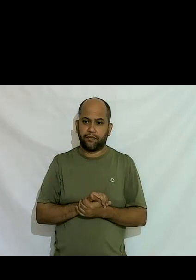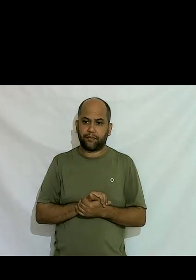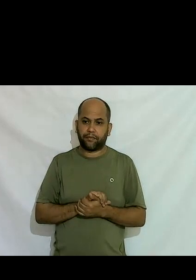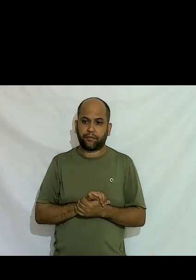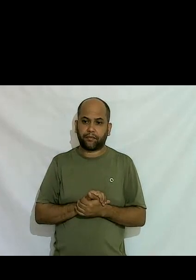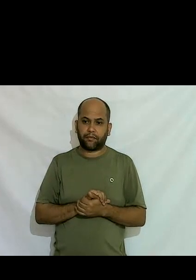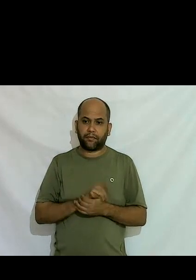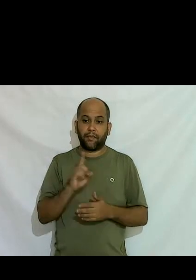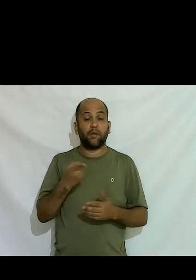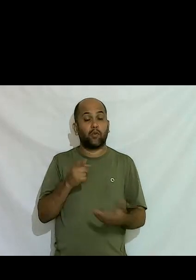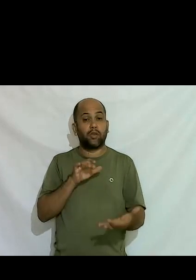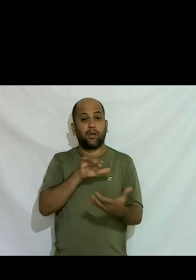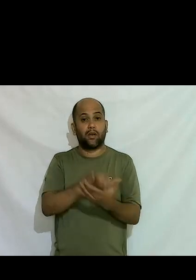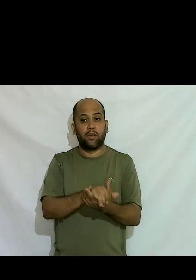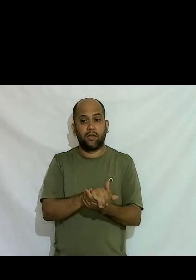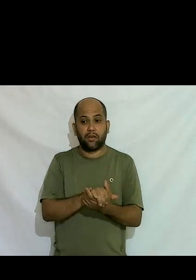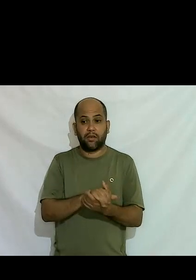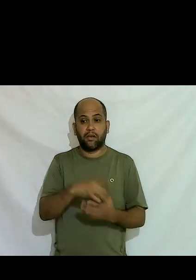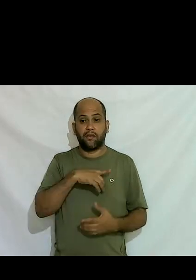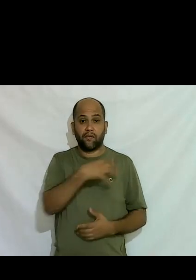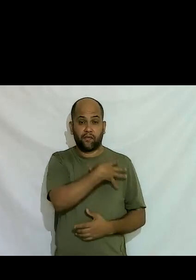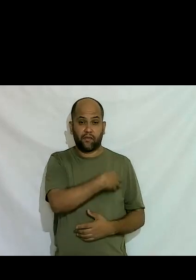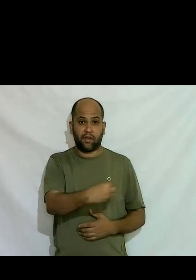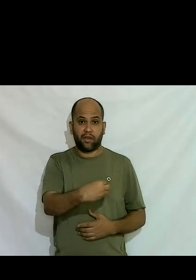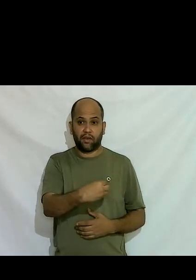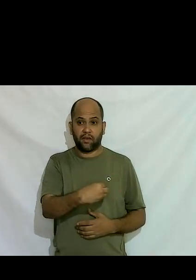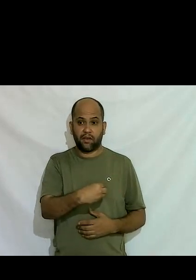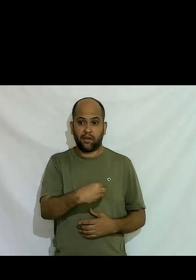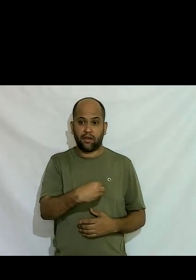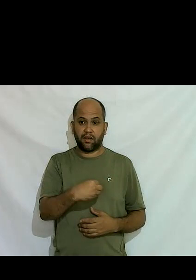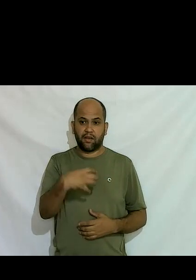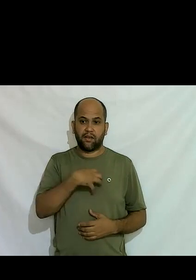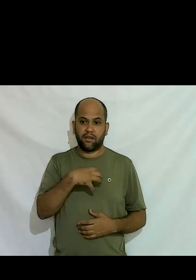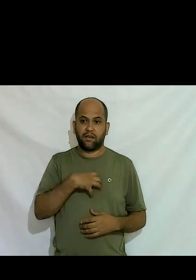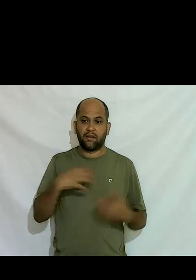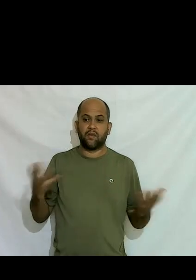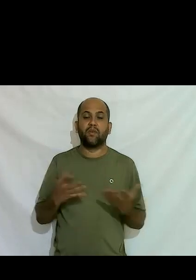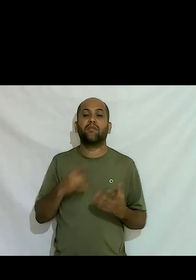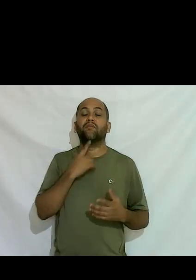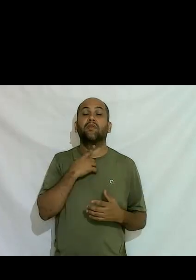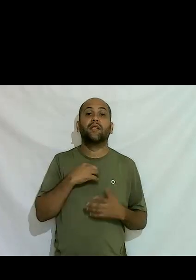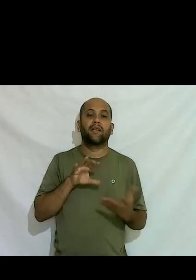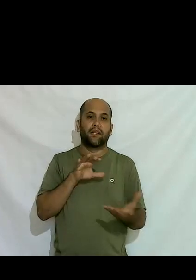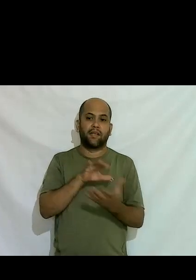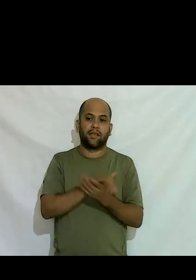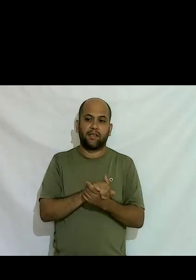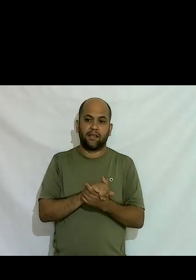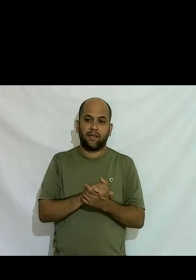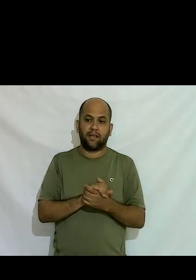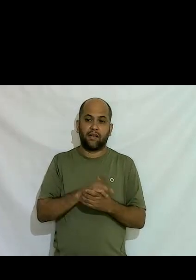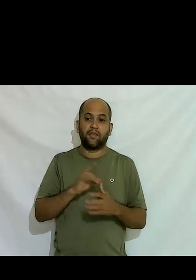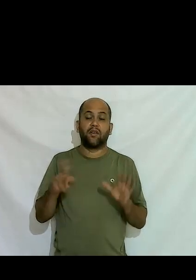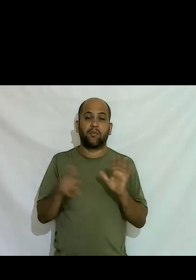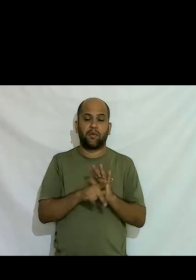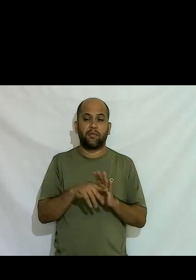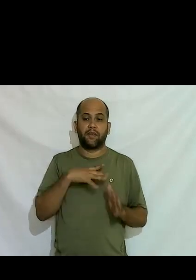casei me casei tive uma filha eu tenho a sensação hoje de que eu quis casar é é só pra ter filho